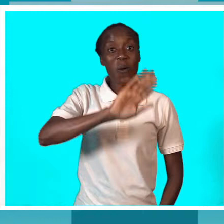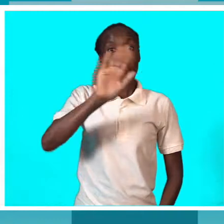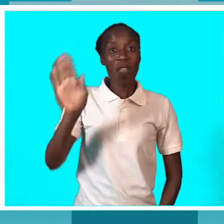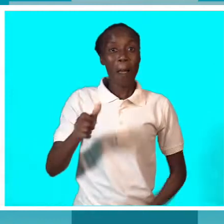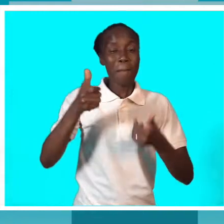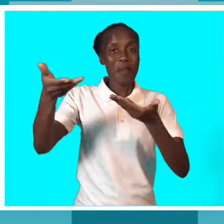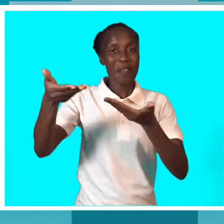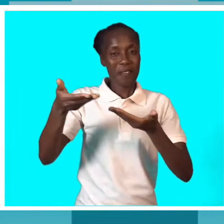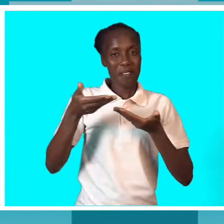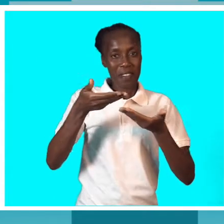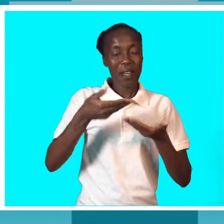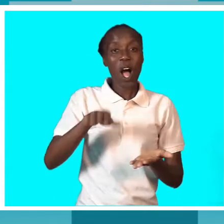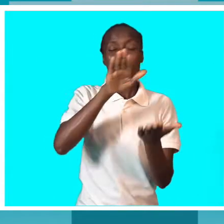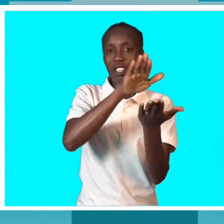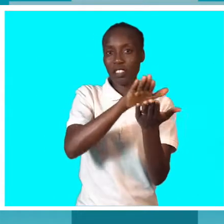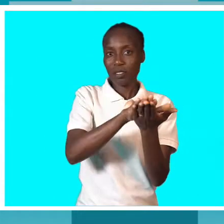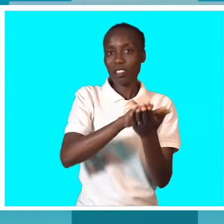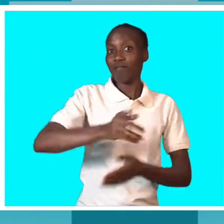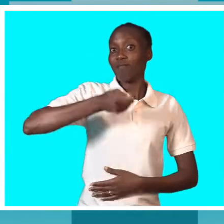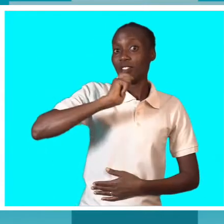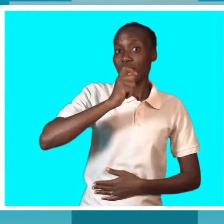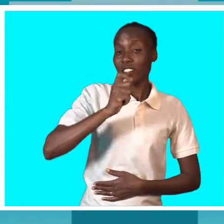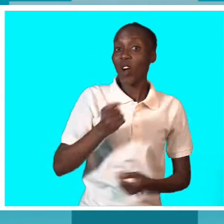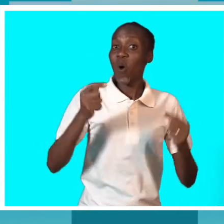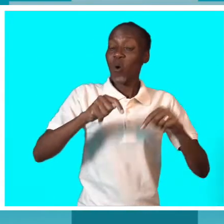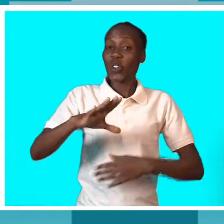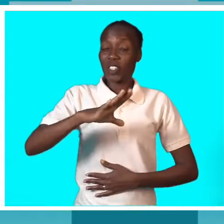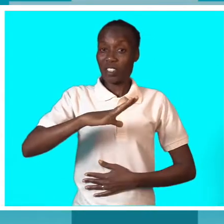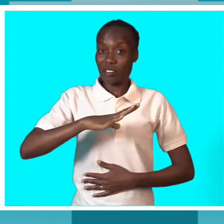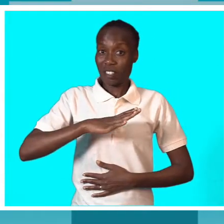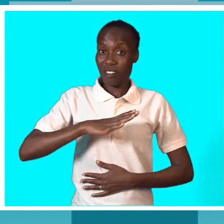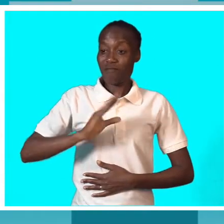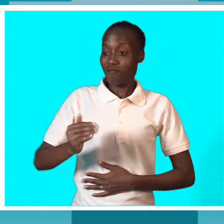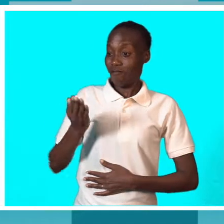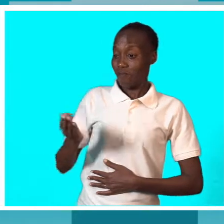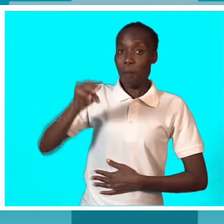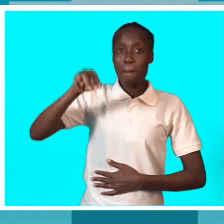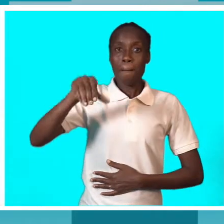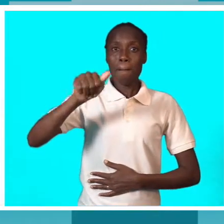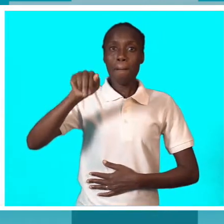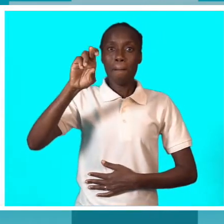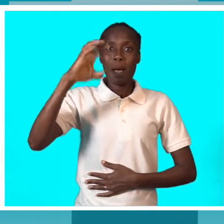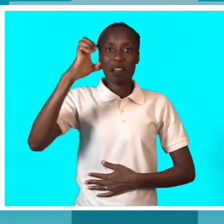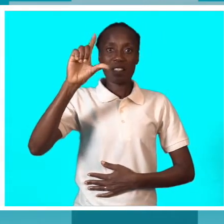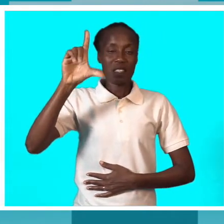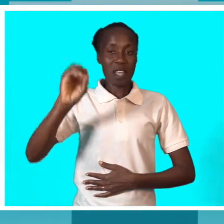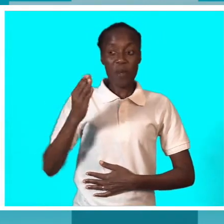Olá, sejam bem-vindos ao Espaço de Entrevista. Hoje estamos com Marcelo Canto, que é